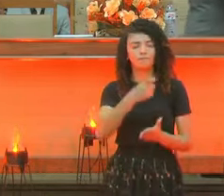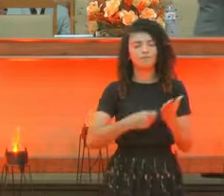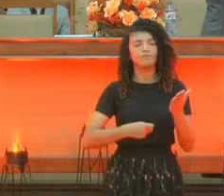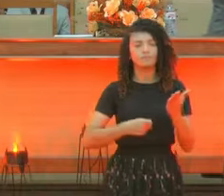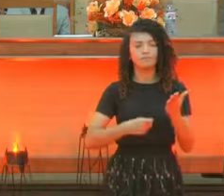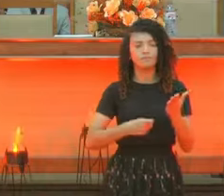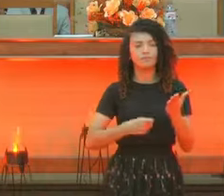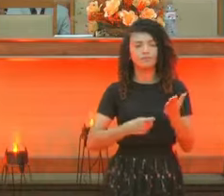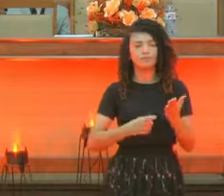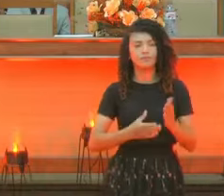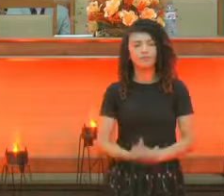Vamos para o texto. Tchau, tchau.